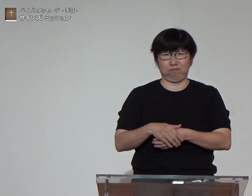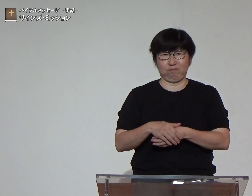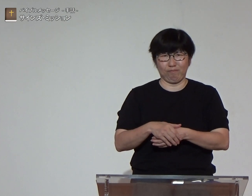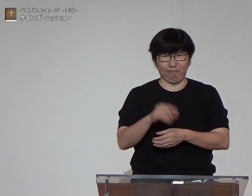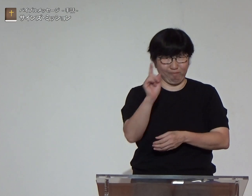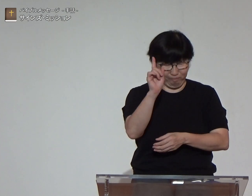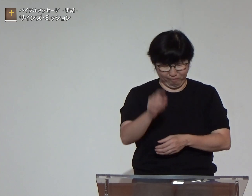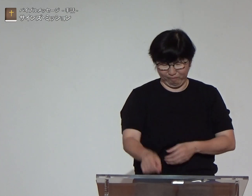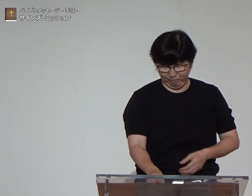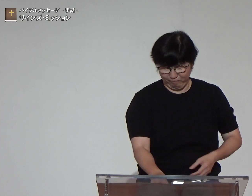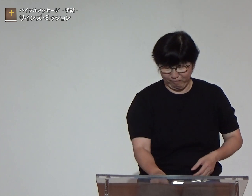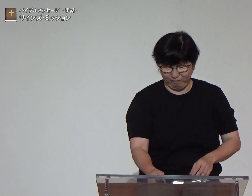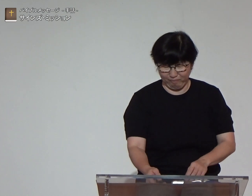が続きがあるんです